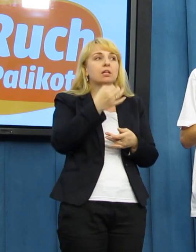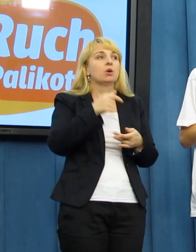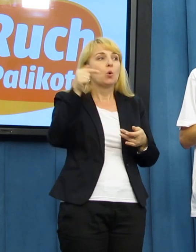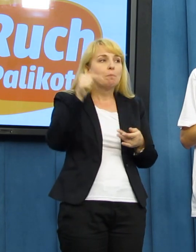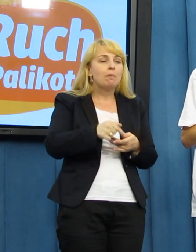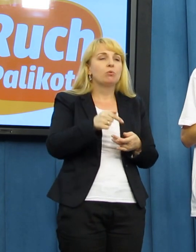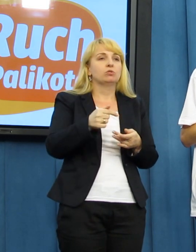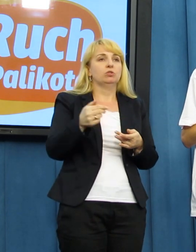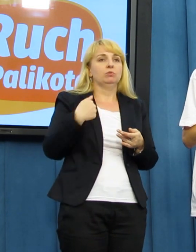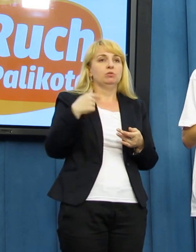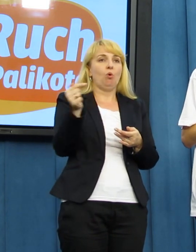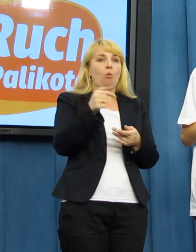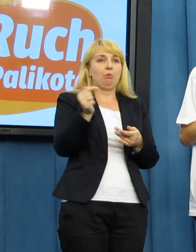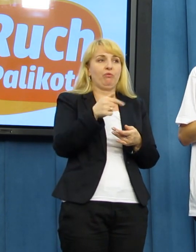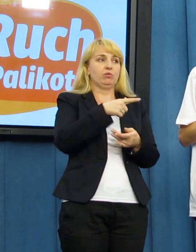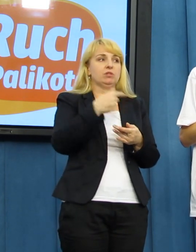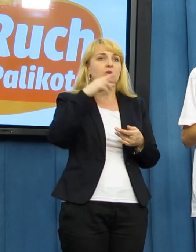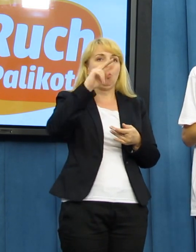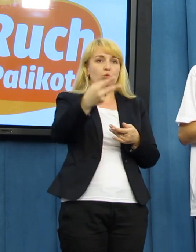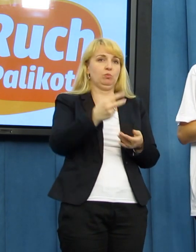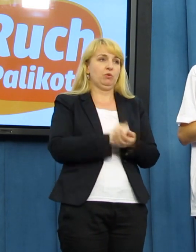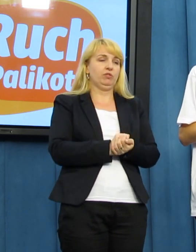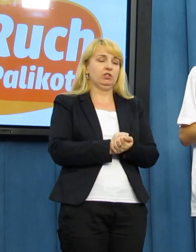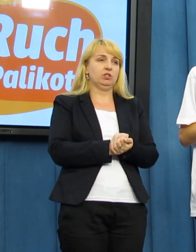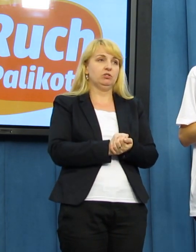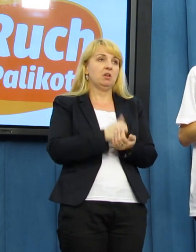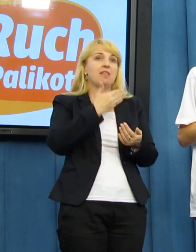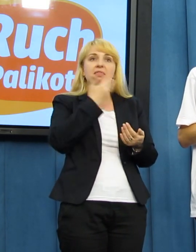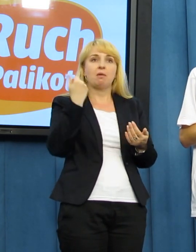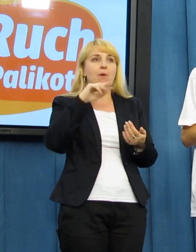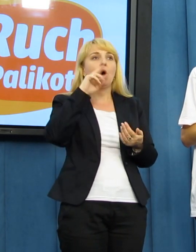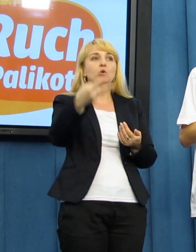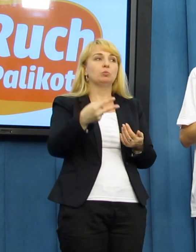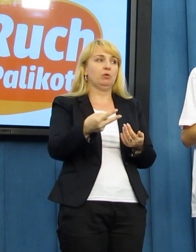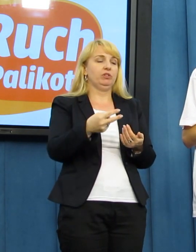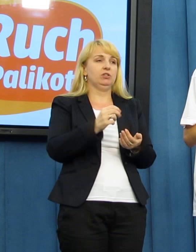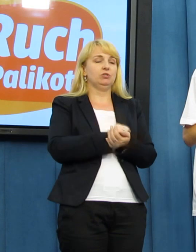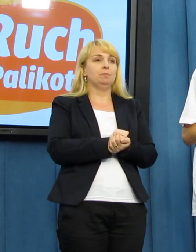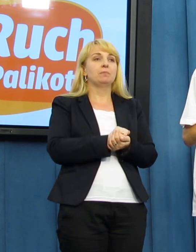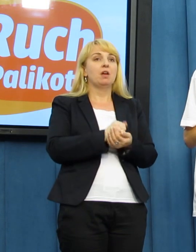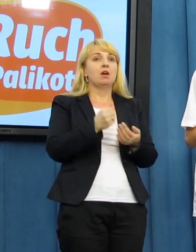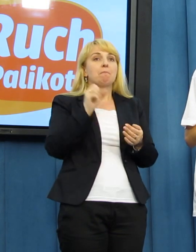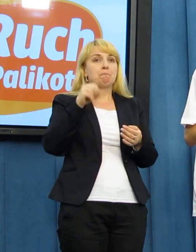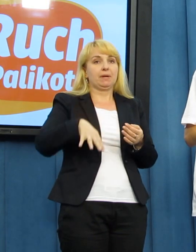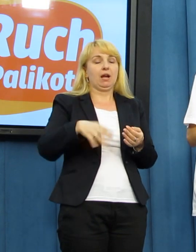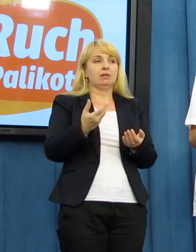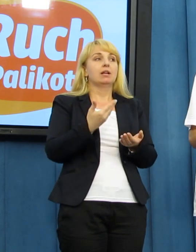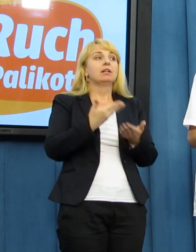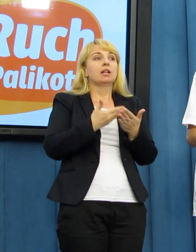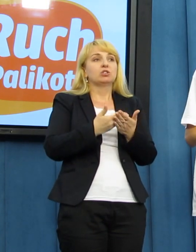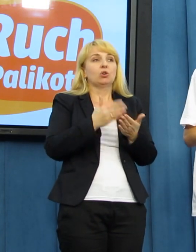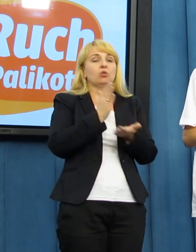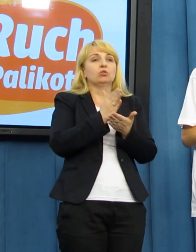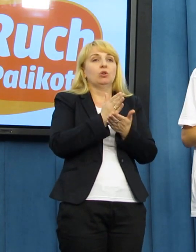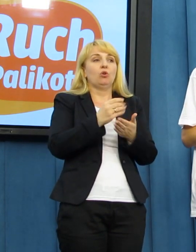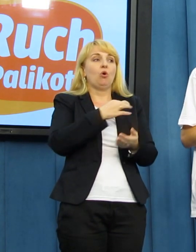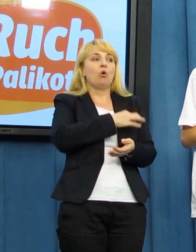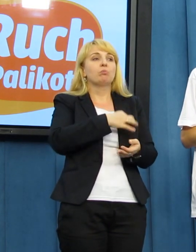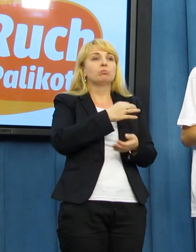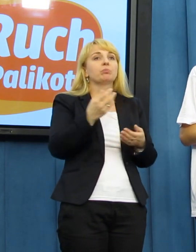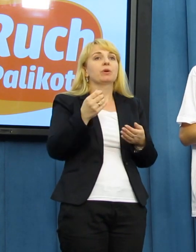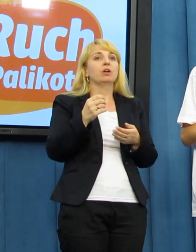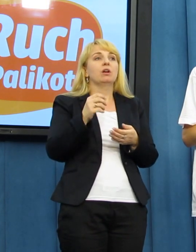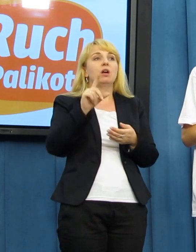czy ktoś inny, prawda? Inny zawód, inny człowiek. Powinien odpowiedzieć? No niestety nie odpowiedział. Nikt poza posłami ruchu Palikota